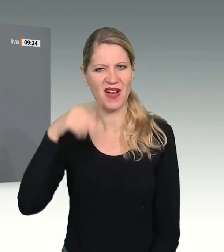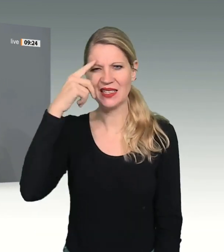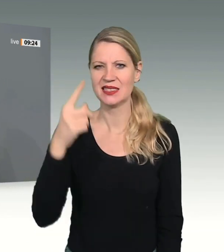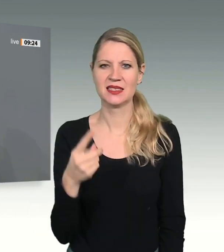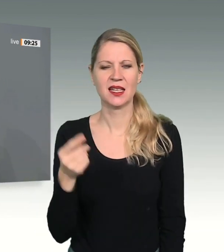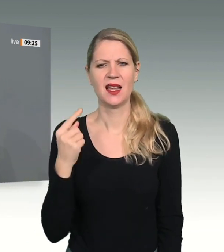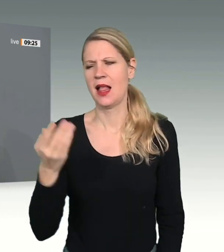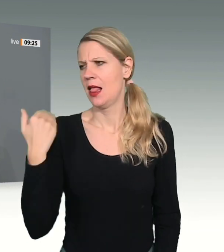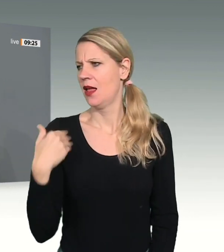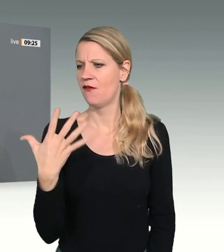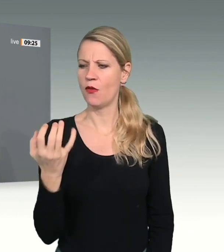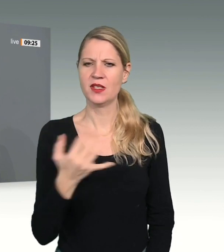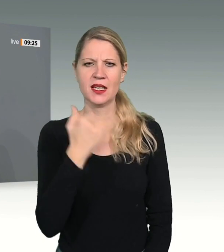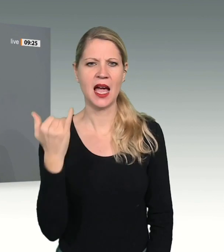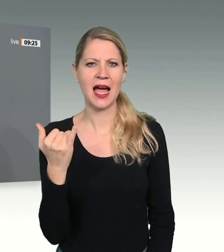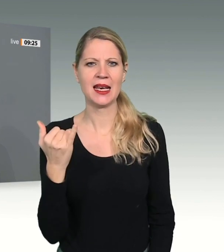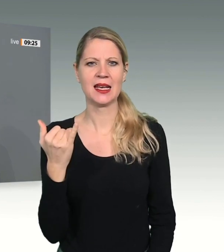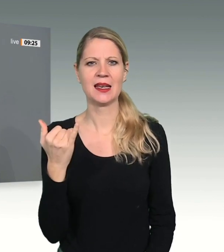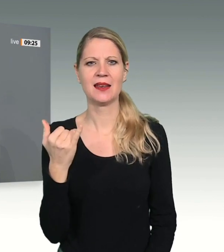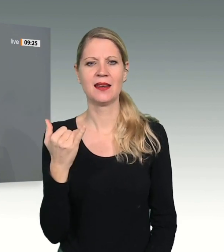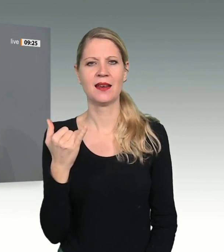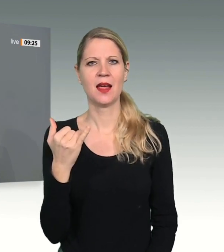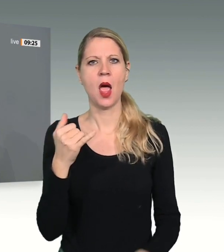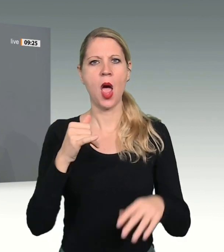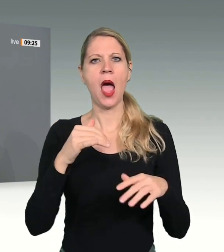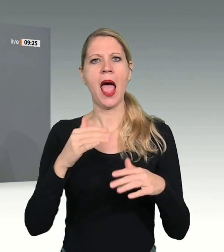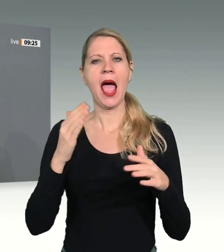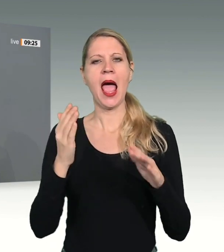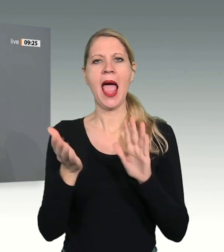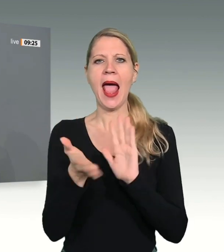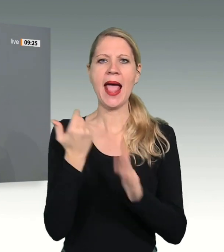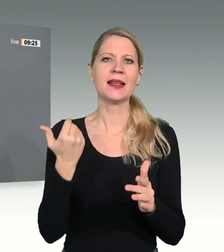diesen 50 Jahren hatten. Besser geworden ist jedenfalls nichts.